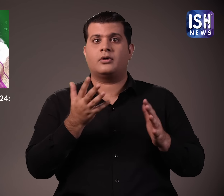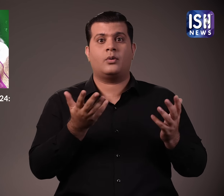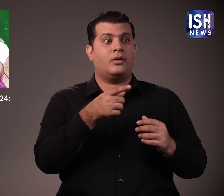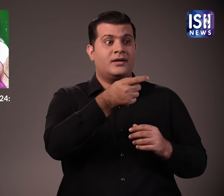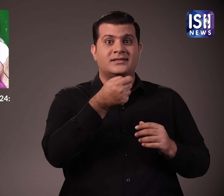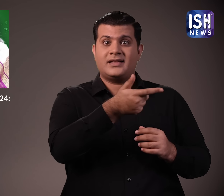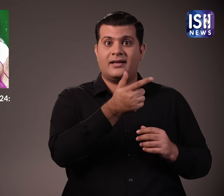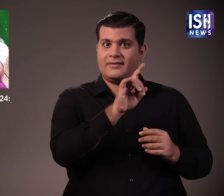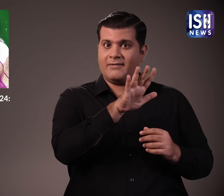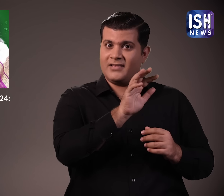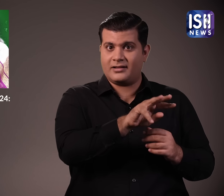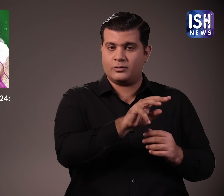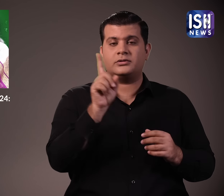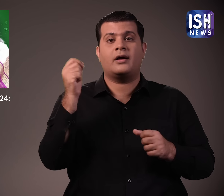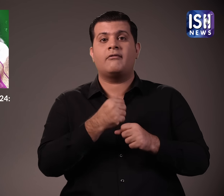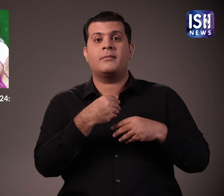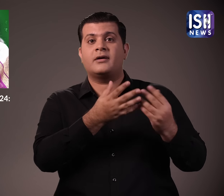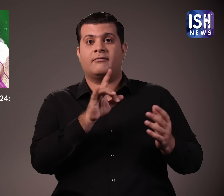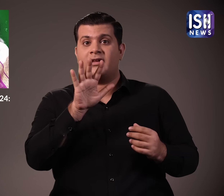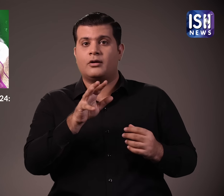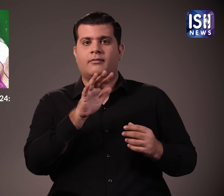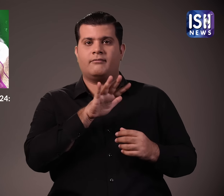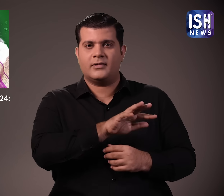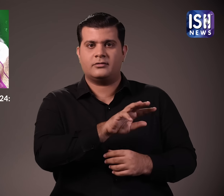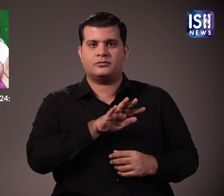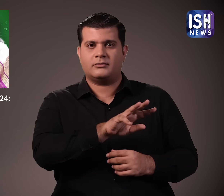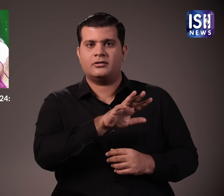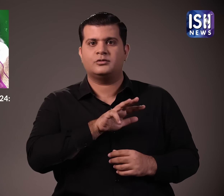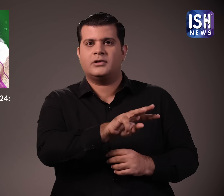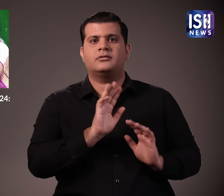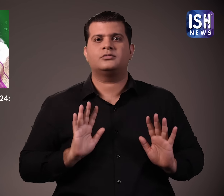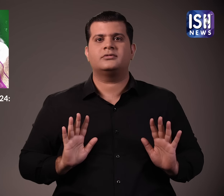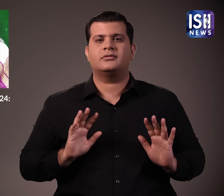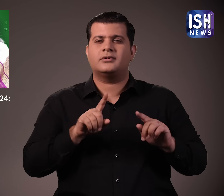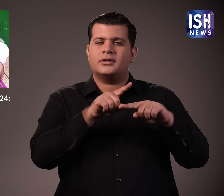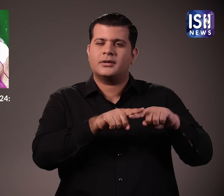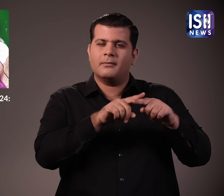अगर ये 15,000 रुपे है तो उन्हें 5,000 रुपे की तीन किस्टे मिलेंगी करमचारियों बर निर्भर करता है